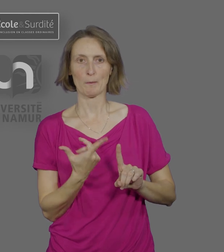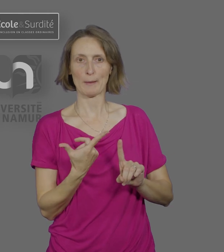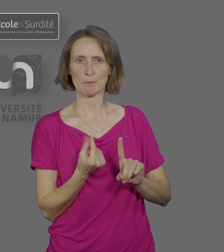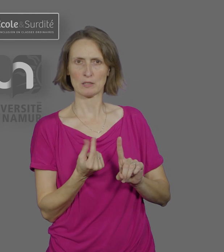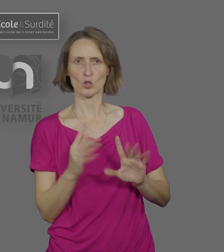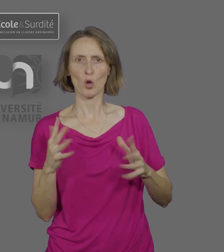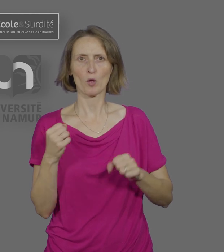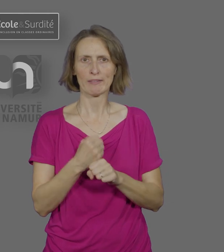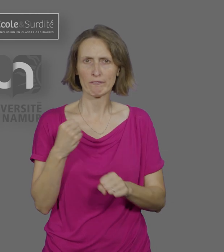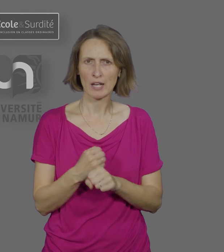binôme d'enseignants.